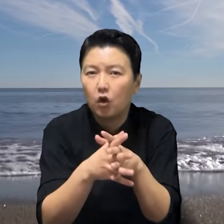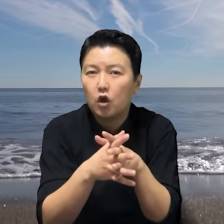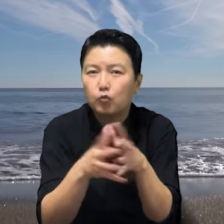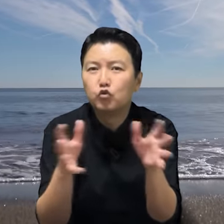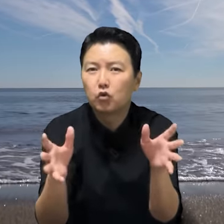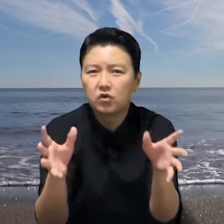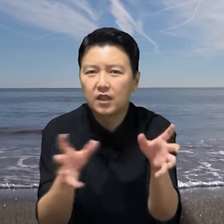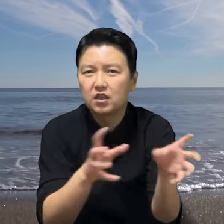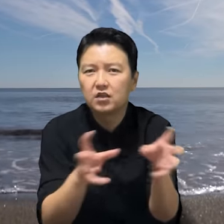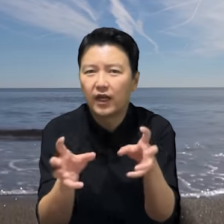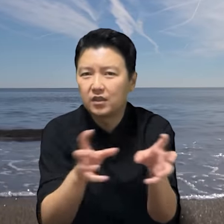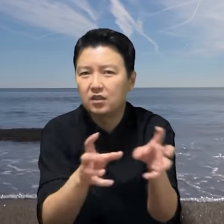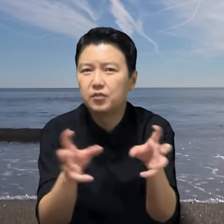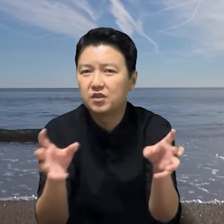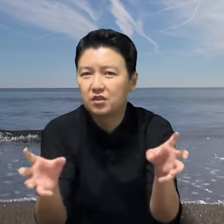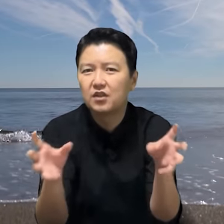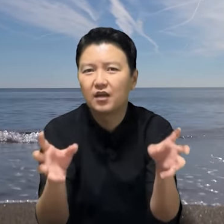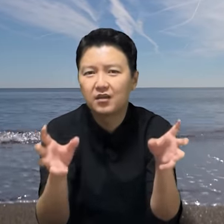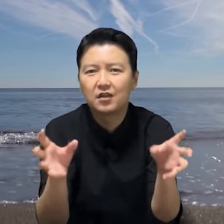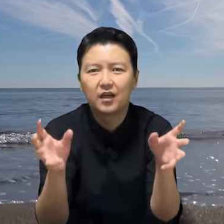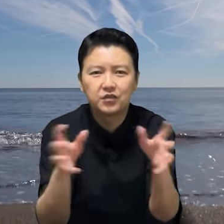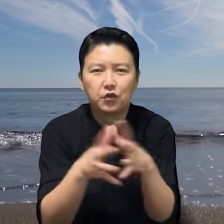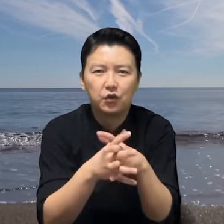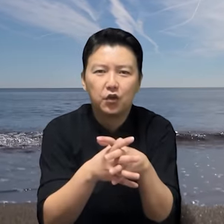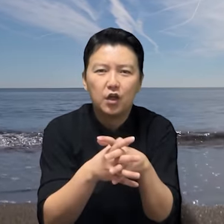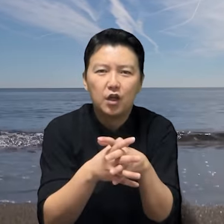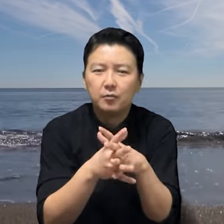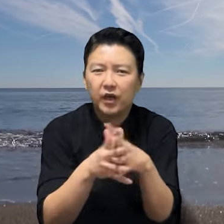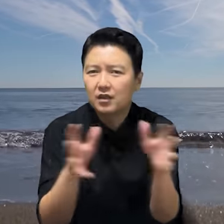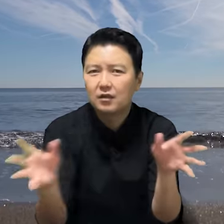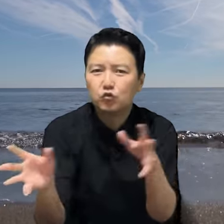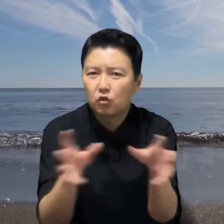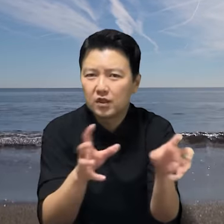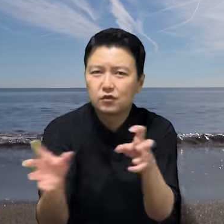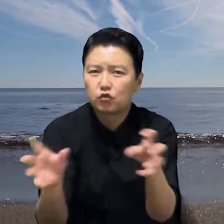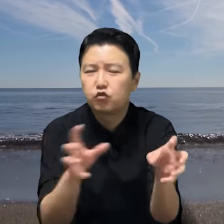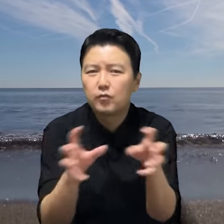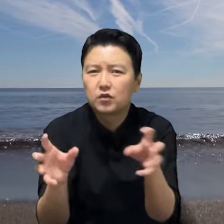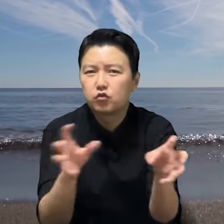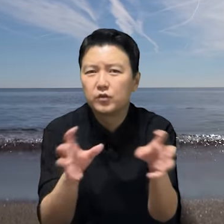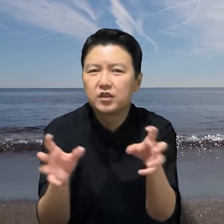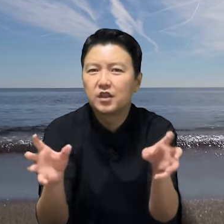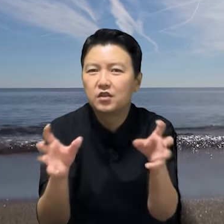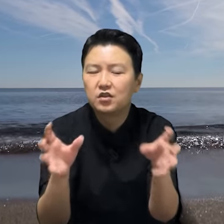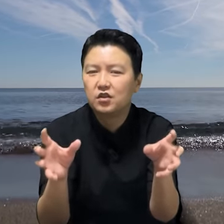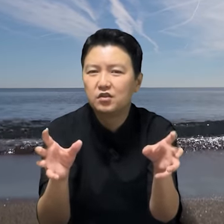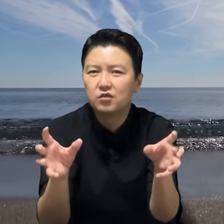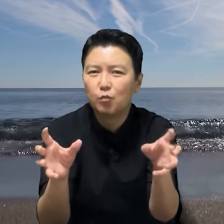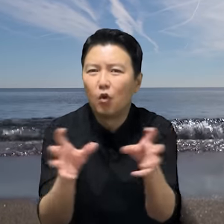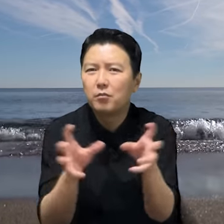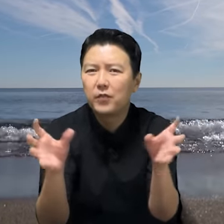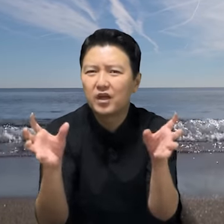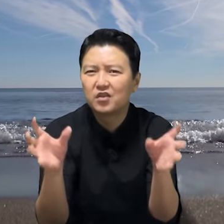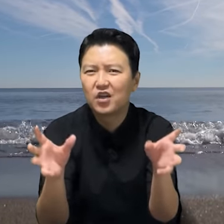무도장이 그 나이트 비슷하게 역할했죠. 맨날 무도장에서 춤만 추며 지냈던 그녀는 몸매가 그냥